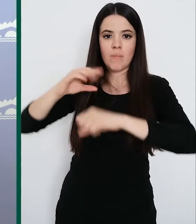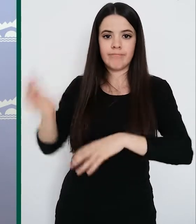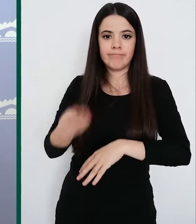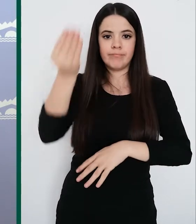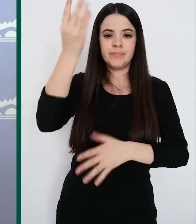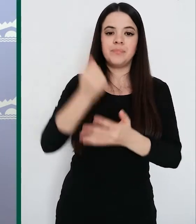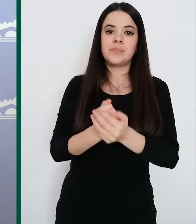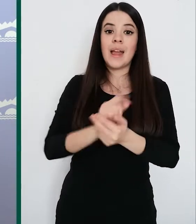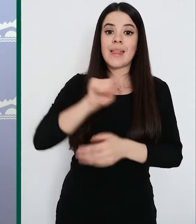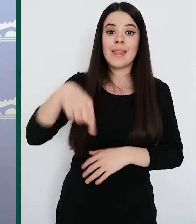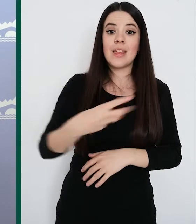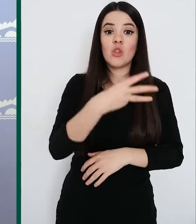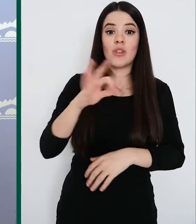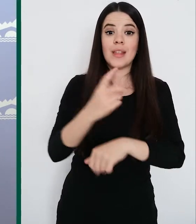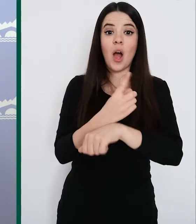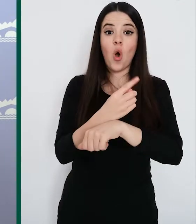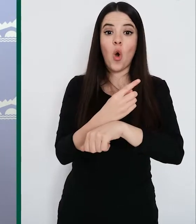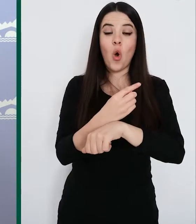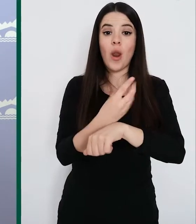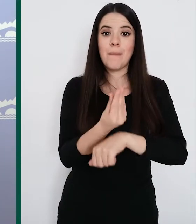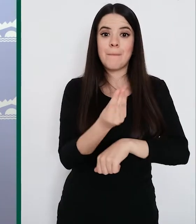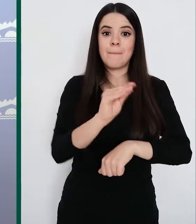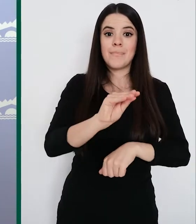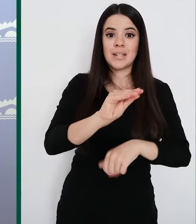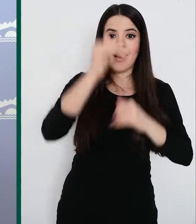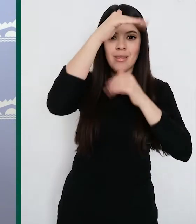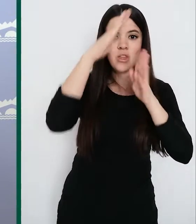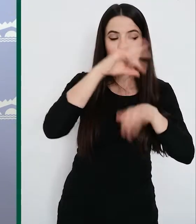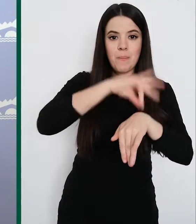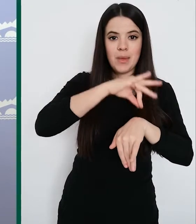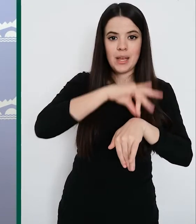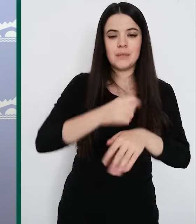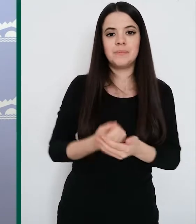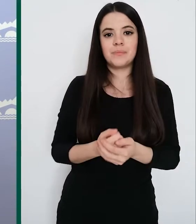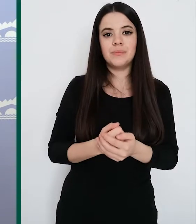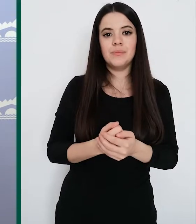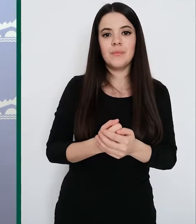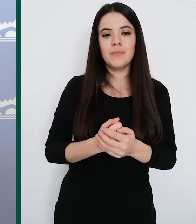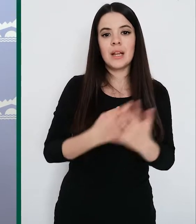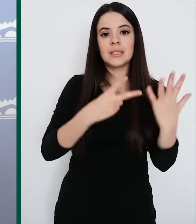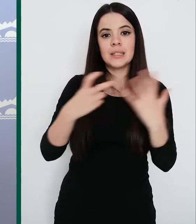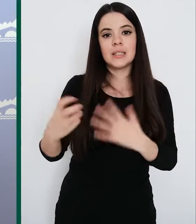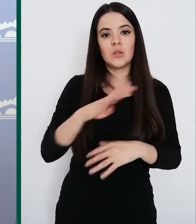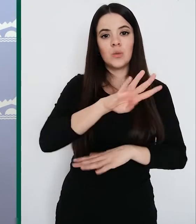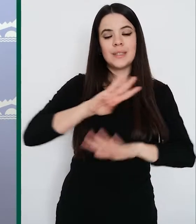incrementa 130 horas la atención médica a la semana, 793 horas de enfermería,